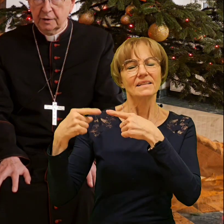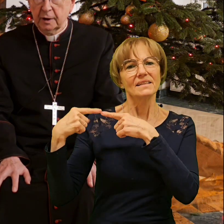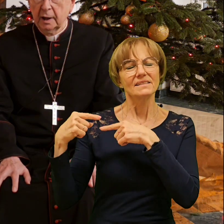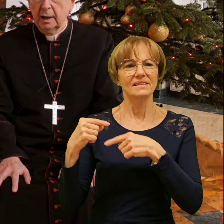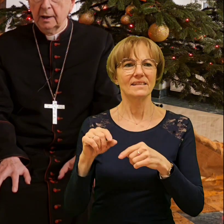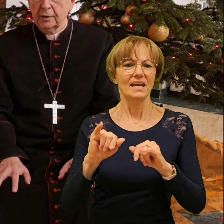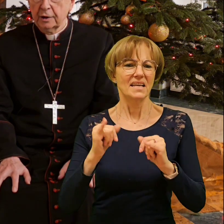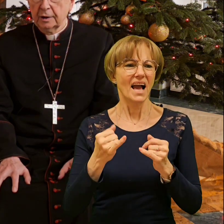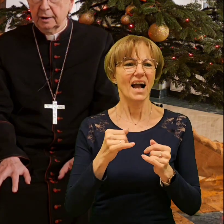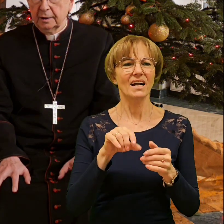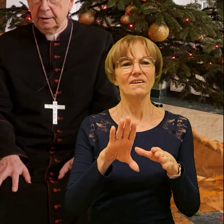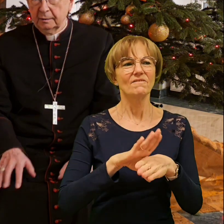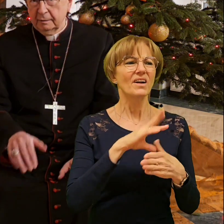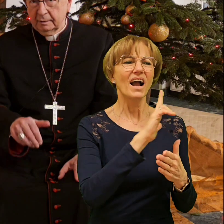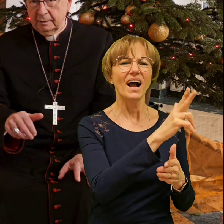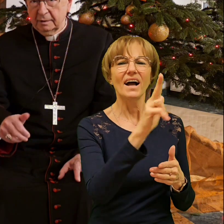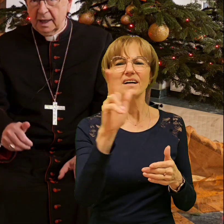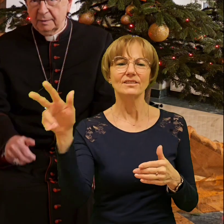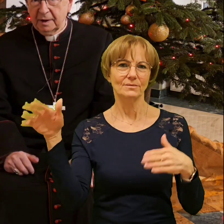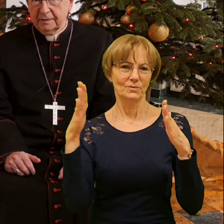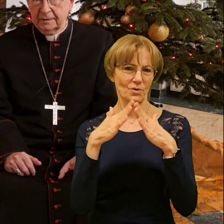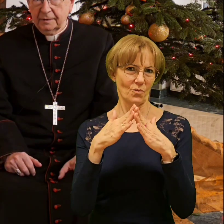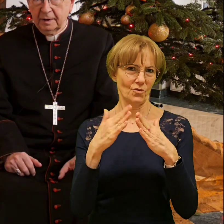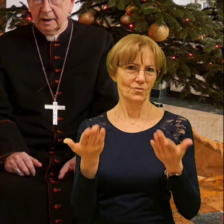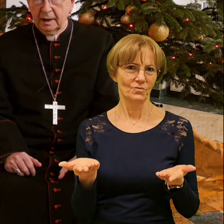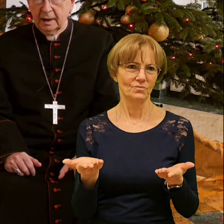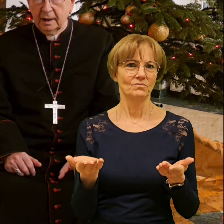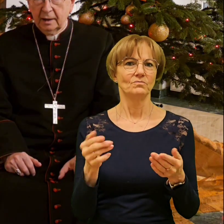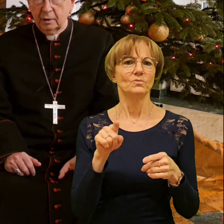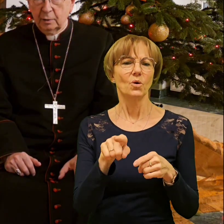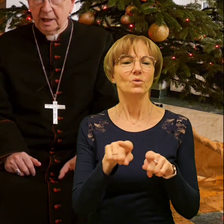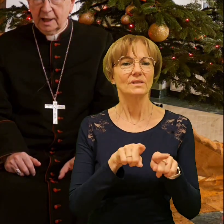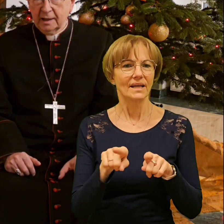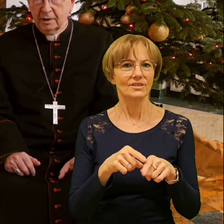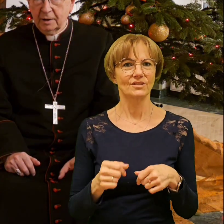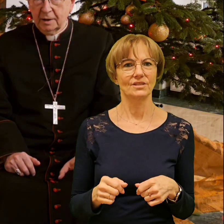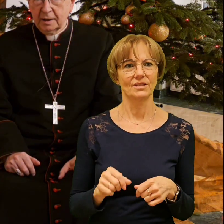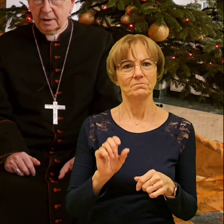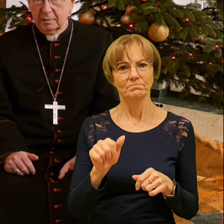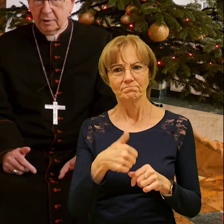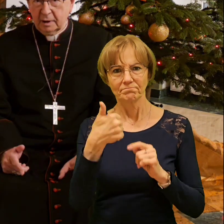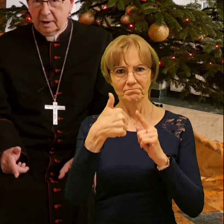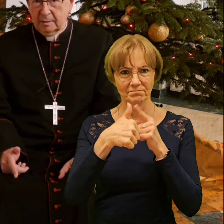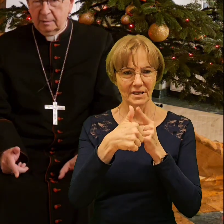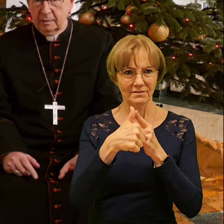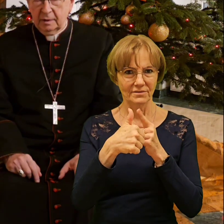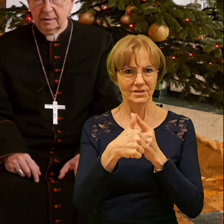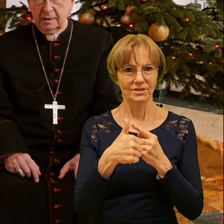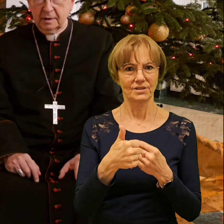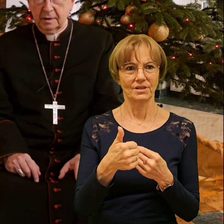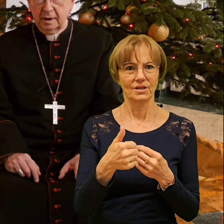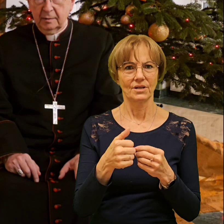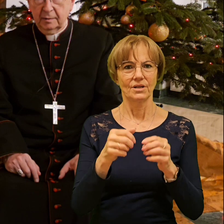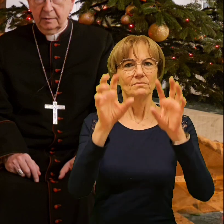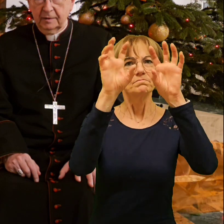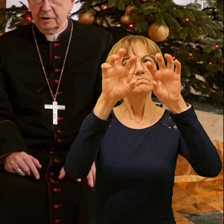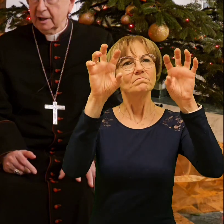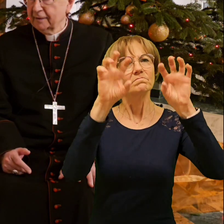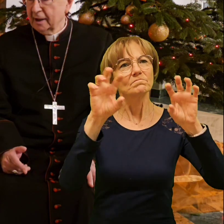Czyli najpierw ubieranie hoinki, potem wyczekiwanie